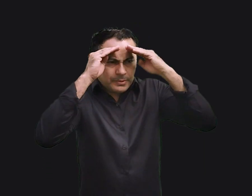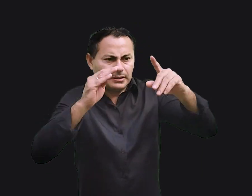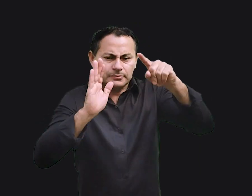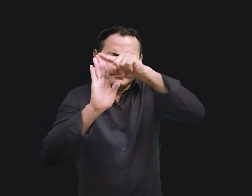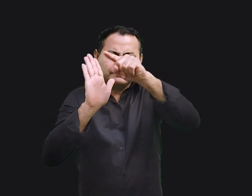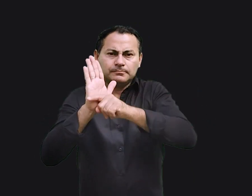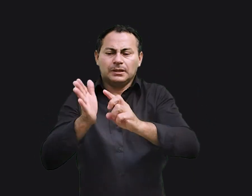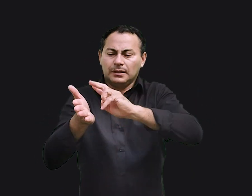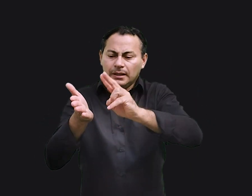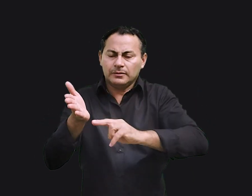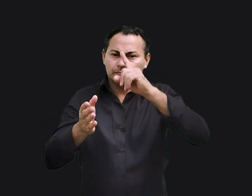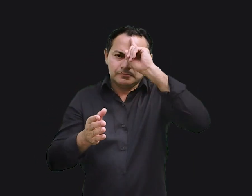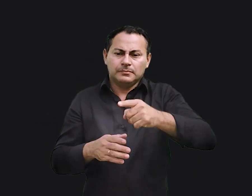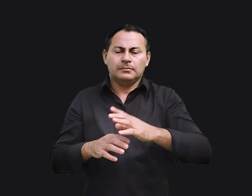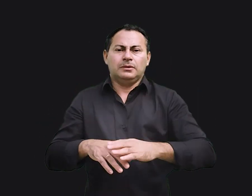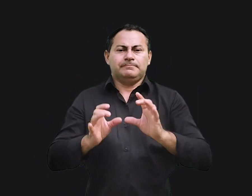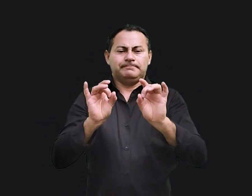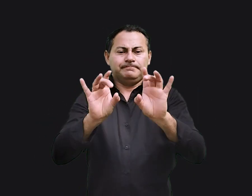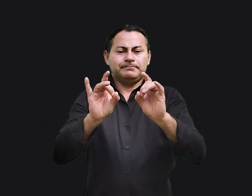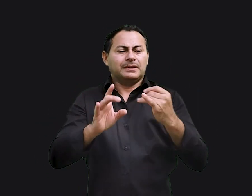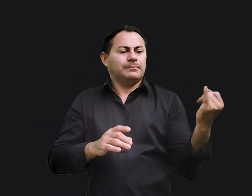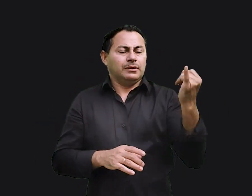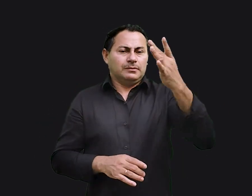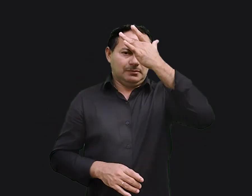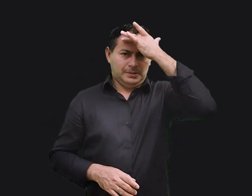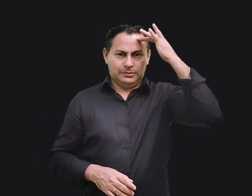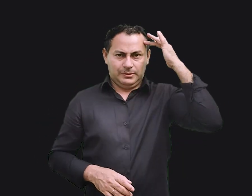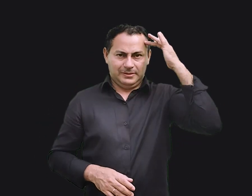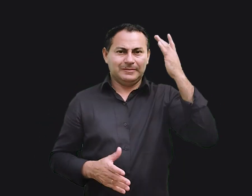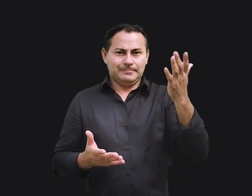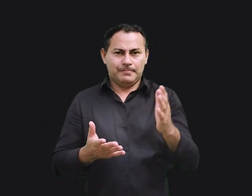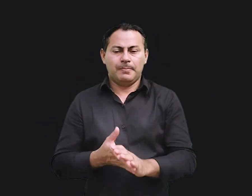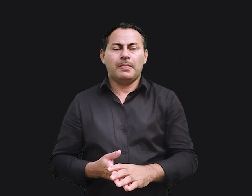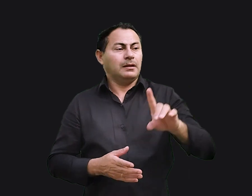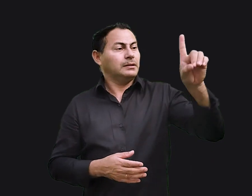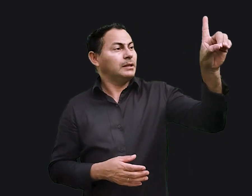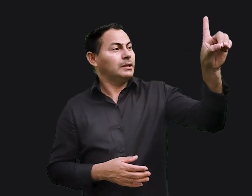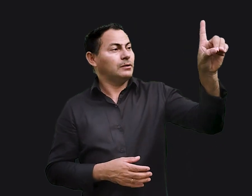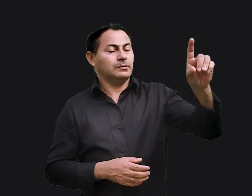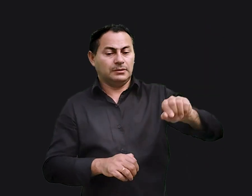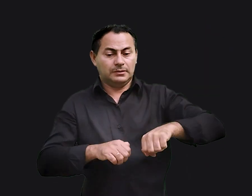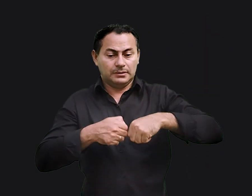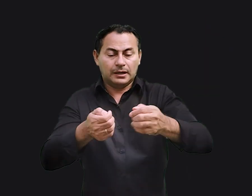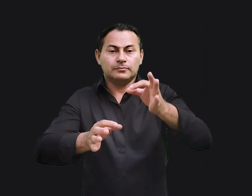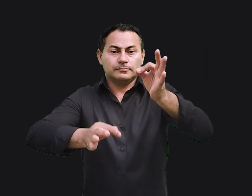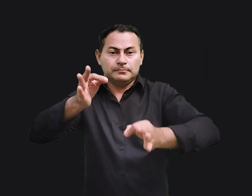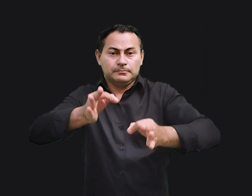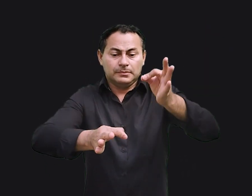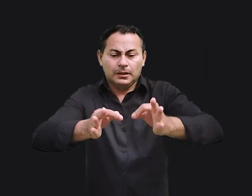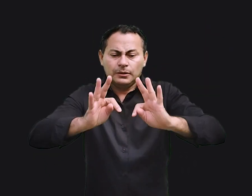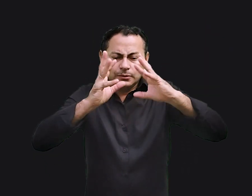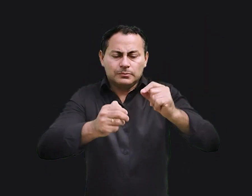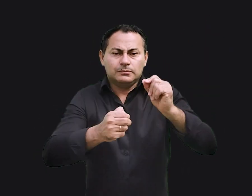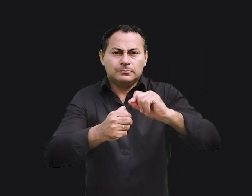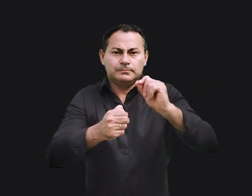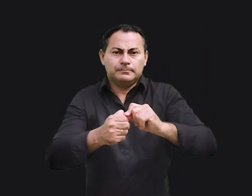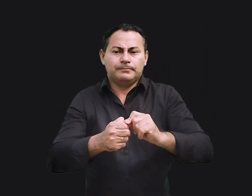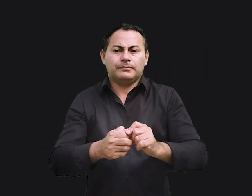mandamentos, porque isso é o essencial para o homem. Pois Deus trará a julgamento tudo o que foi feito, inclusive